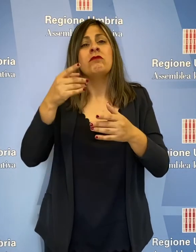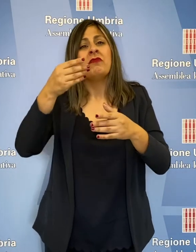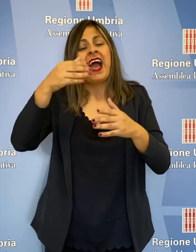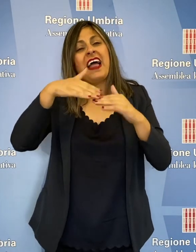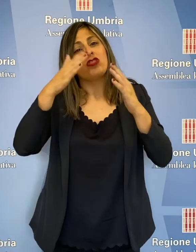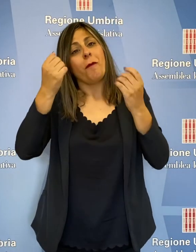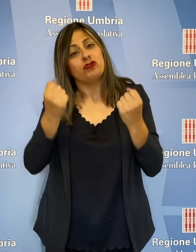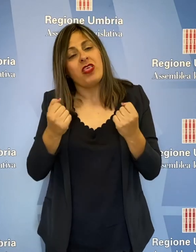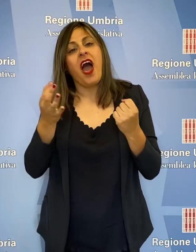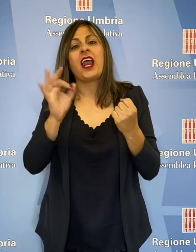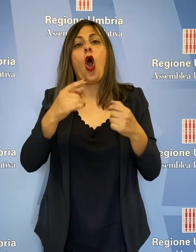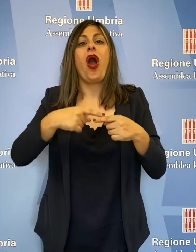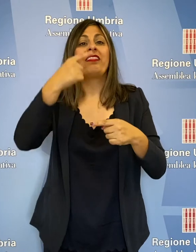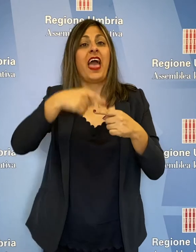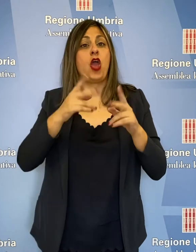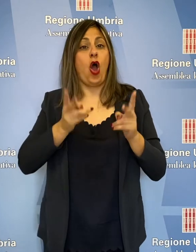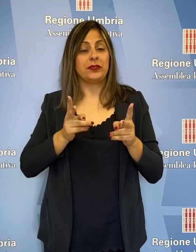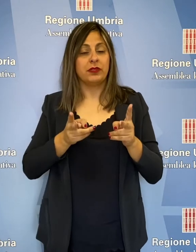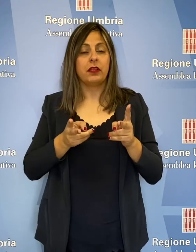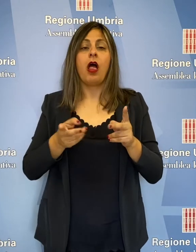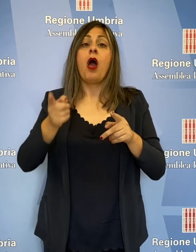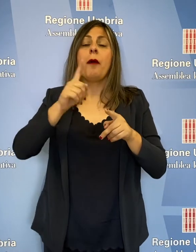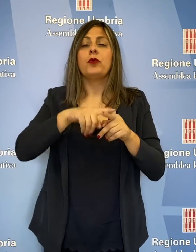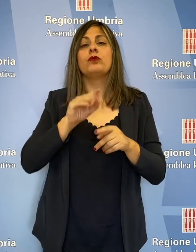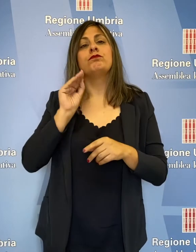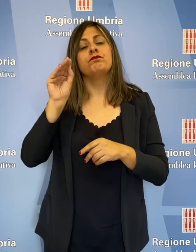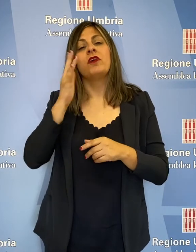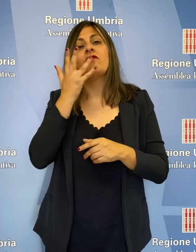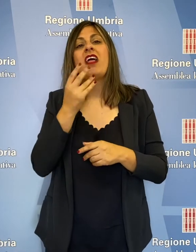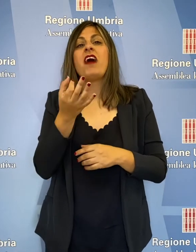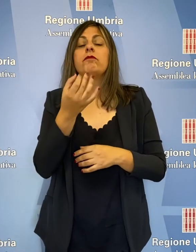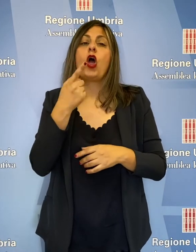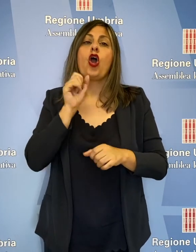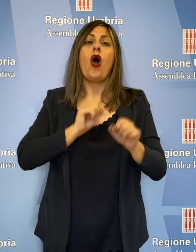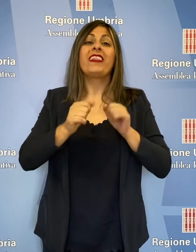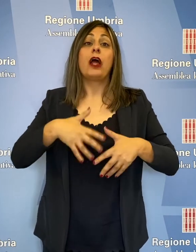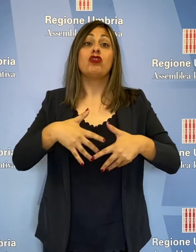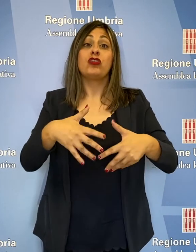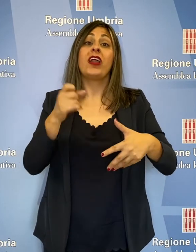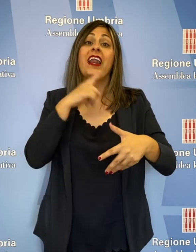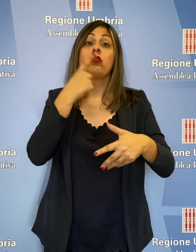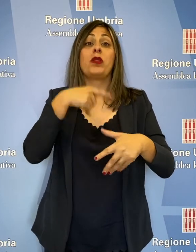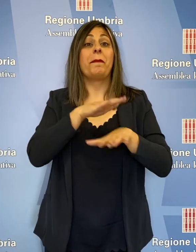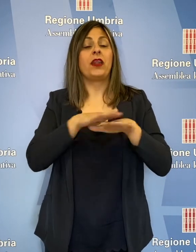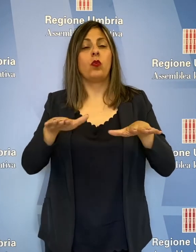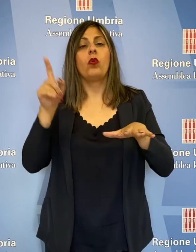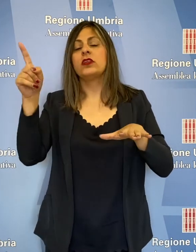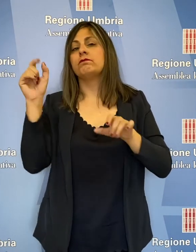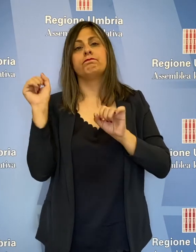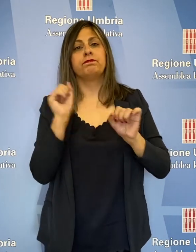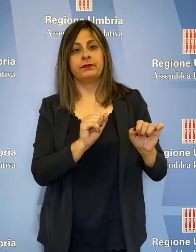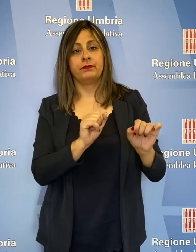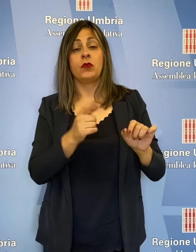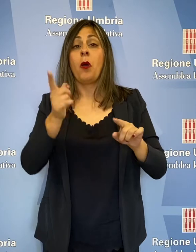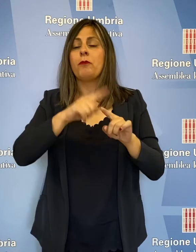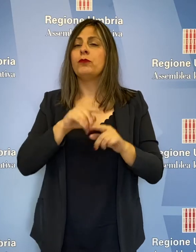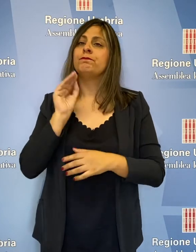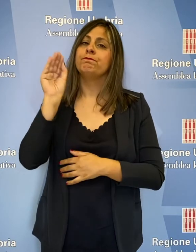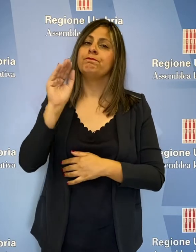domiciliare e dei hospital e stabilire la contraccezione gratuita per tutti. Si chiedeva inoltre di garantire la